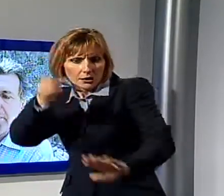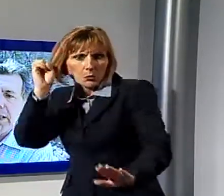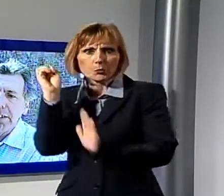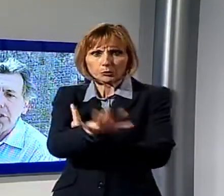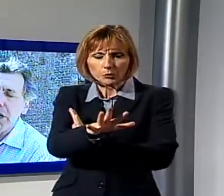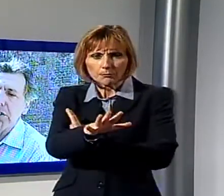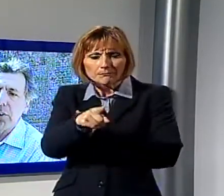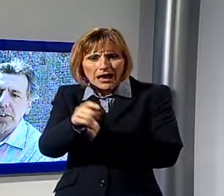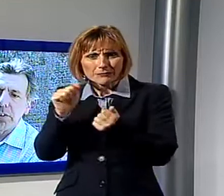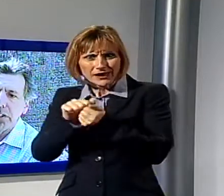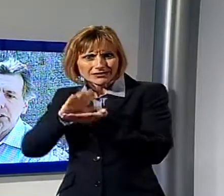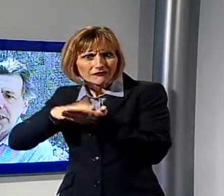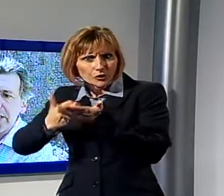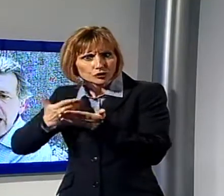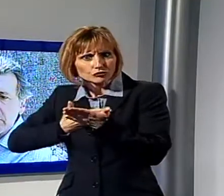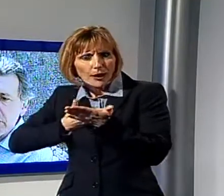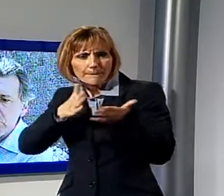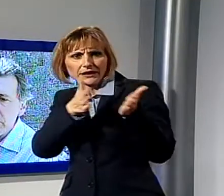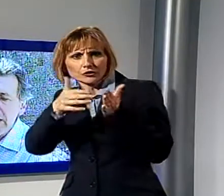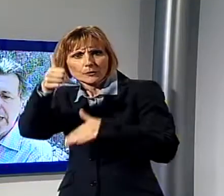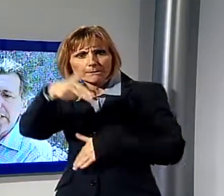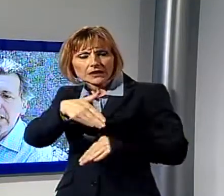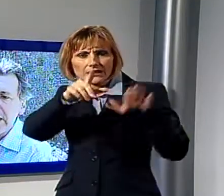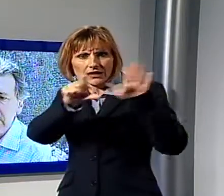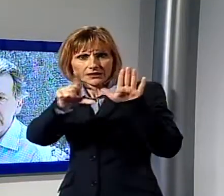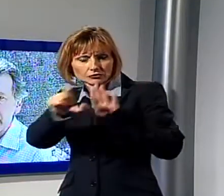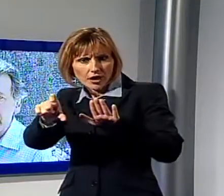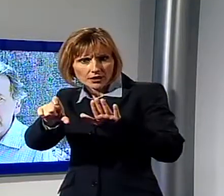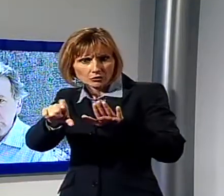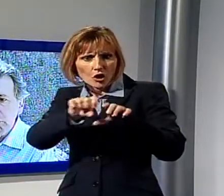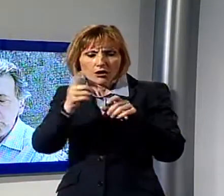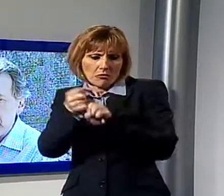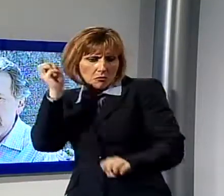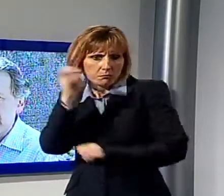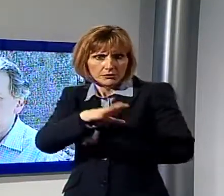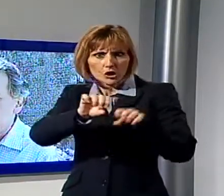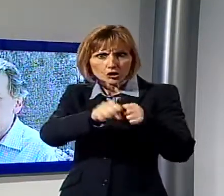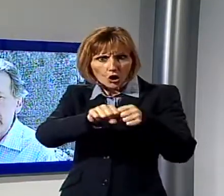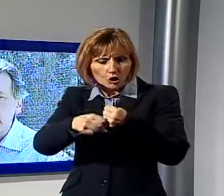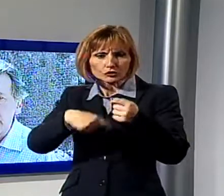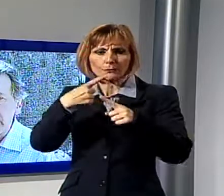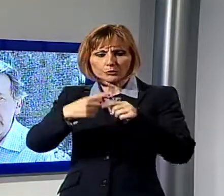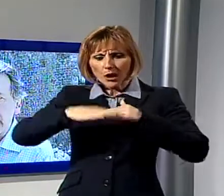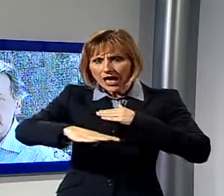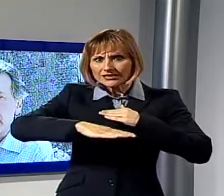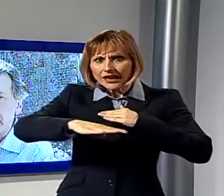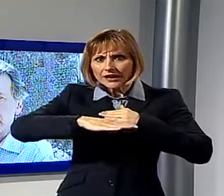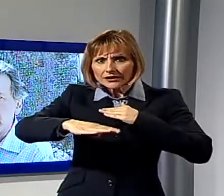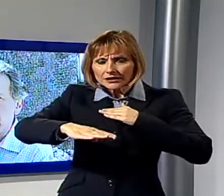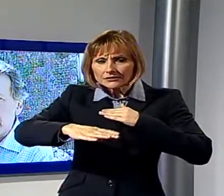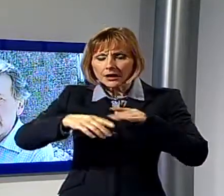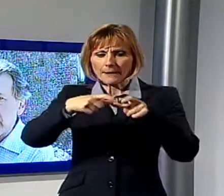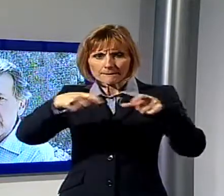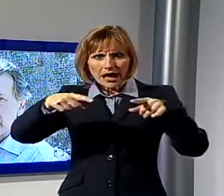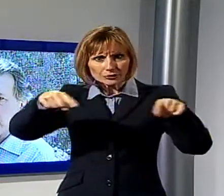pietre del 1700 in queste condizioni, tirandole giù e disintegrandole. Non solo le pietre, ma anche tutti i latterizi, tutti i